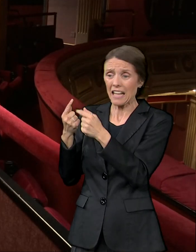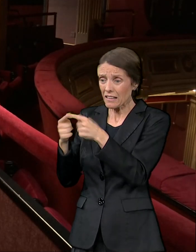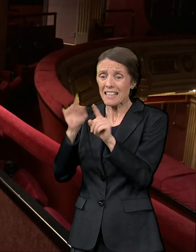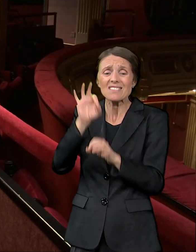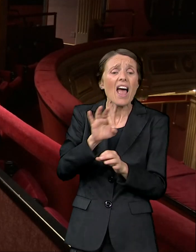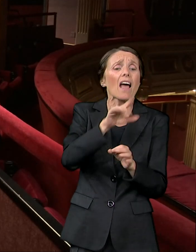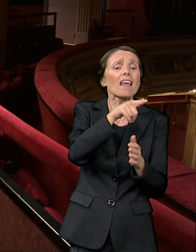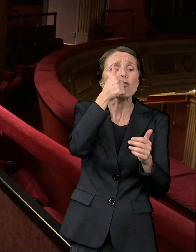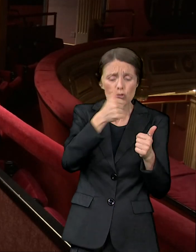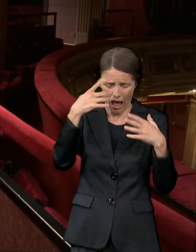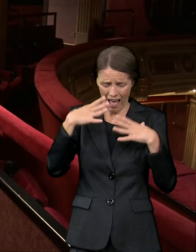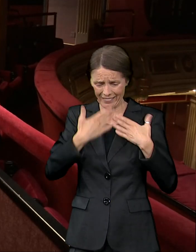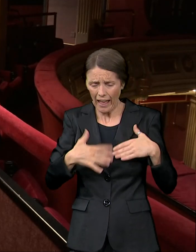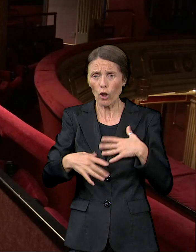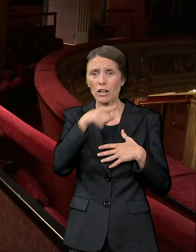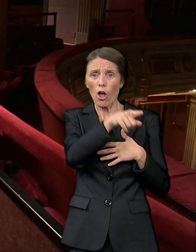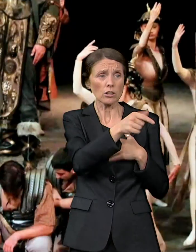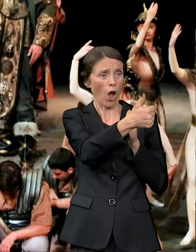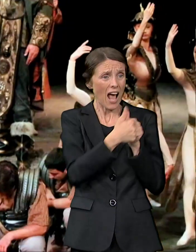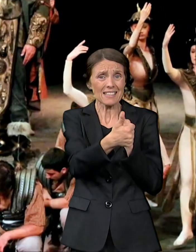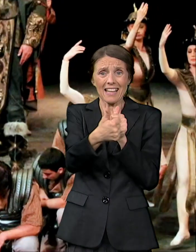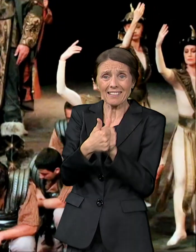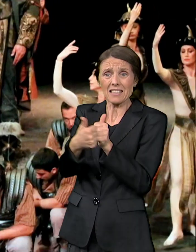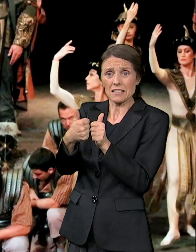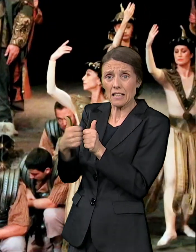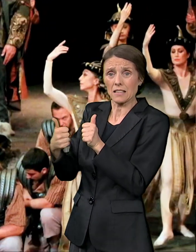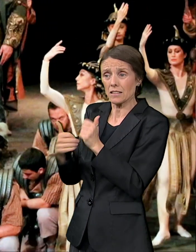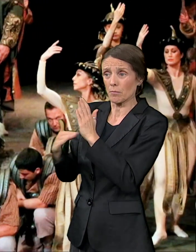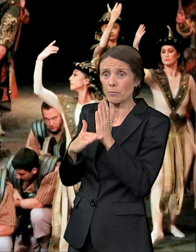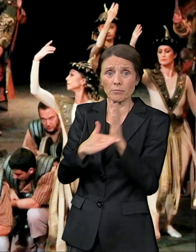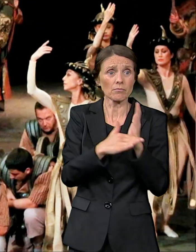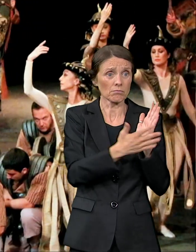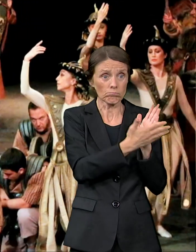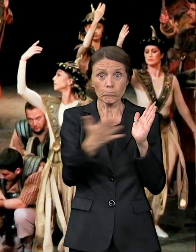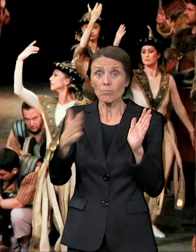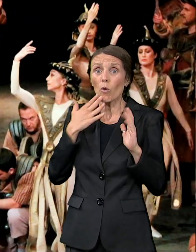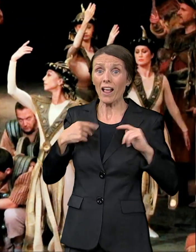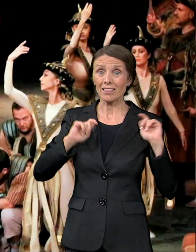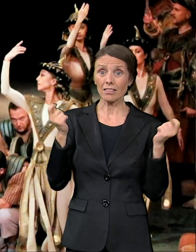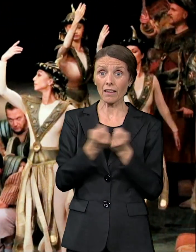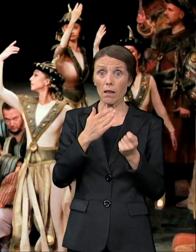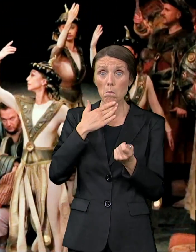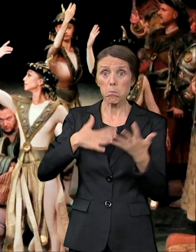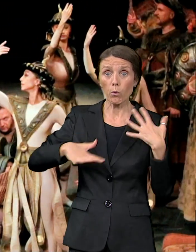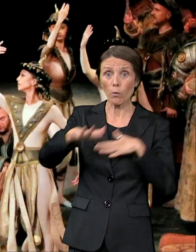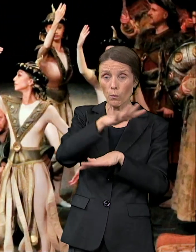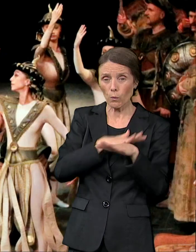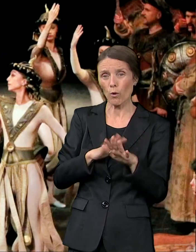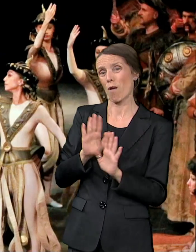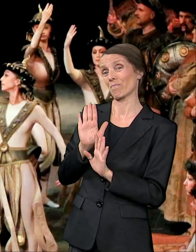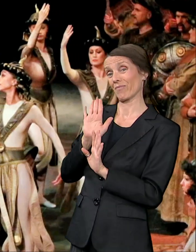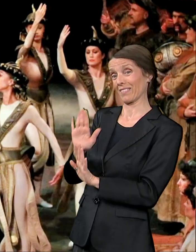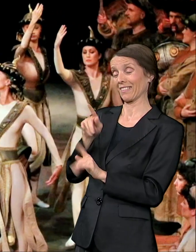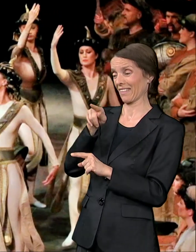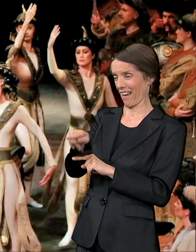jako puno ljudi oko mene je radilo na toj predstavi. Projekat je zahtevao jednu posebnu stilizaciju.